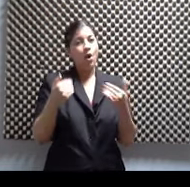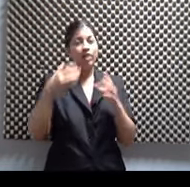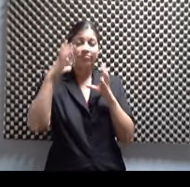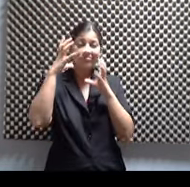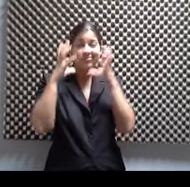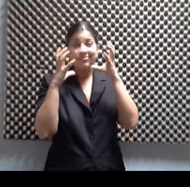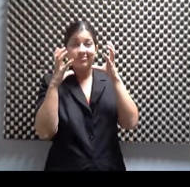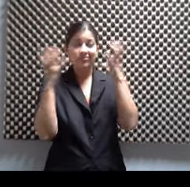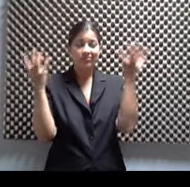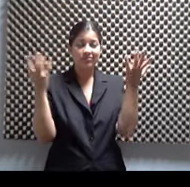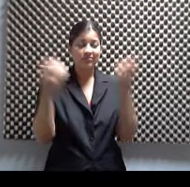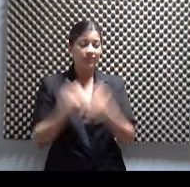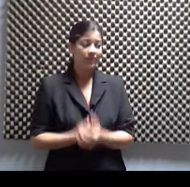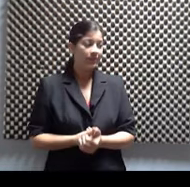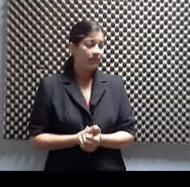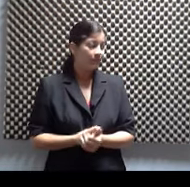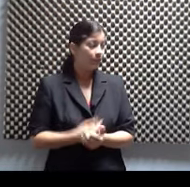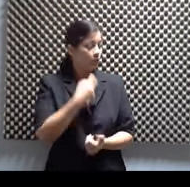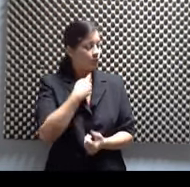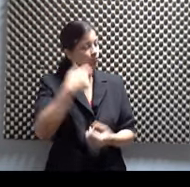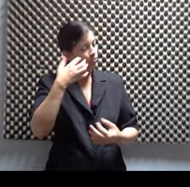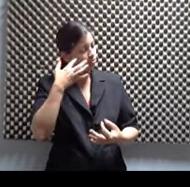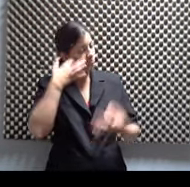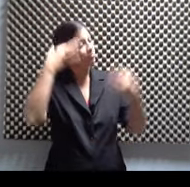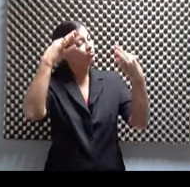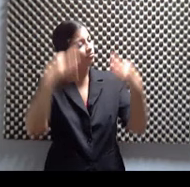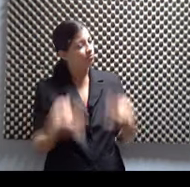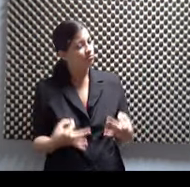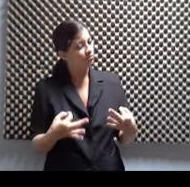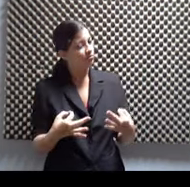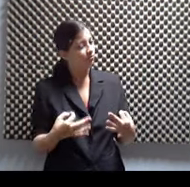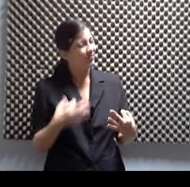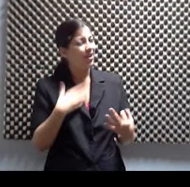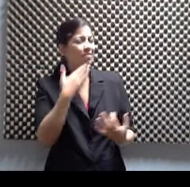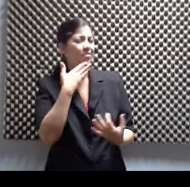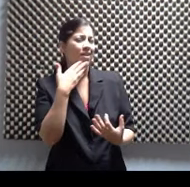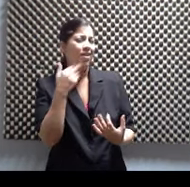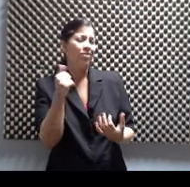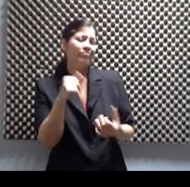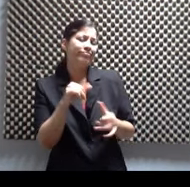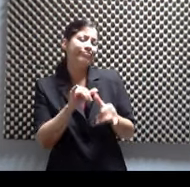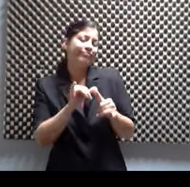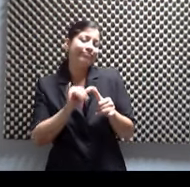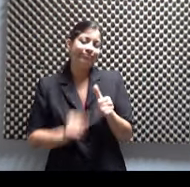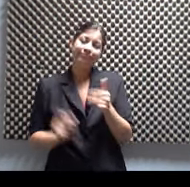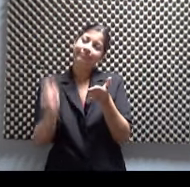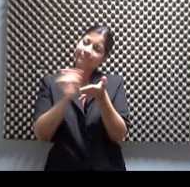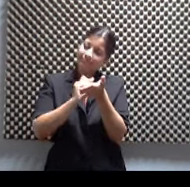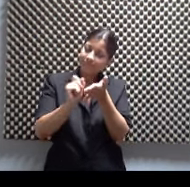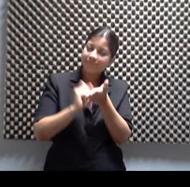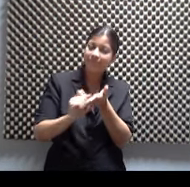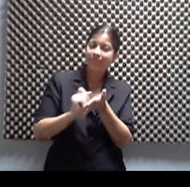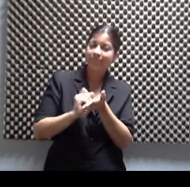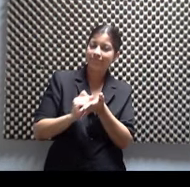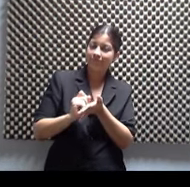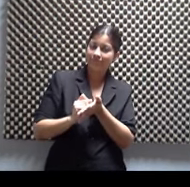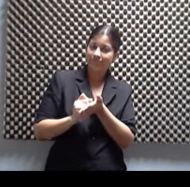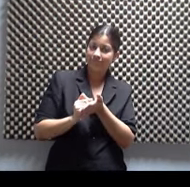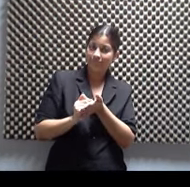ahí es que yo decido que mejor yo continuaba con la línea de la gramaturgia. Y de dirección. Y de dirección. Y de